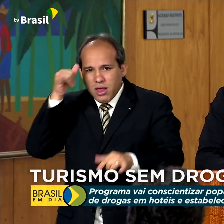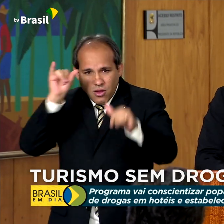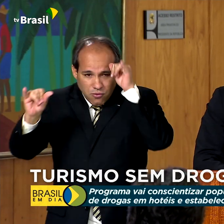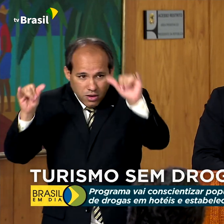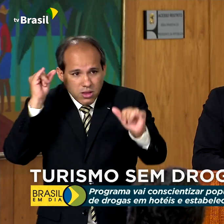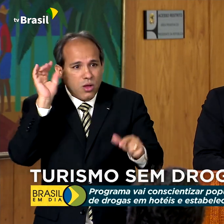amigos.